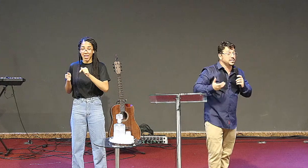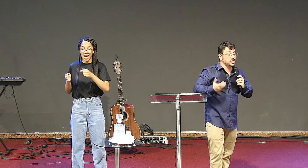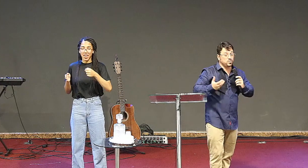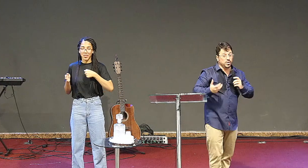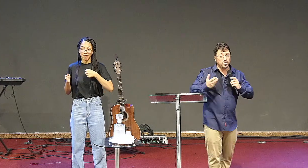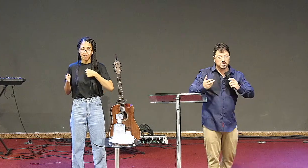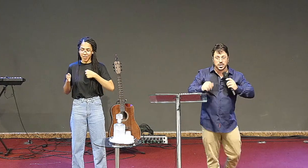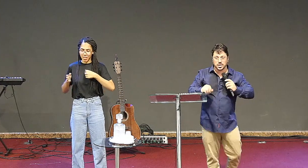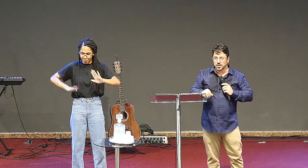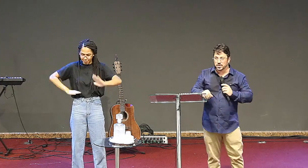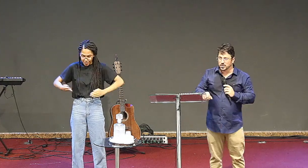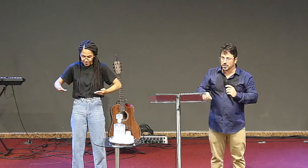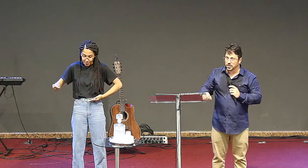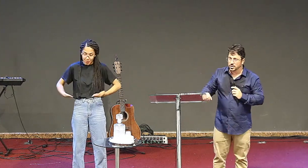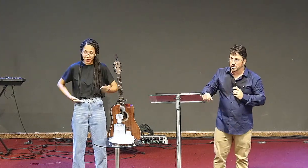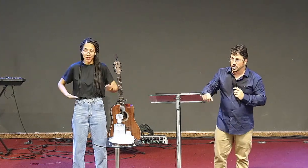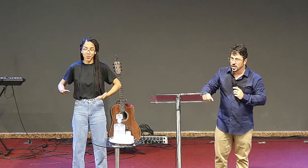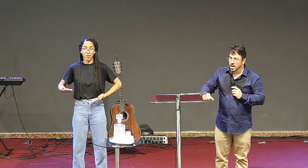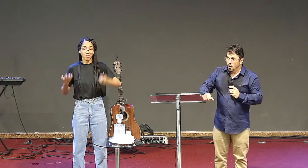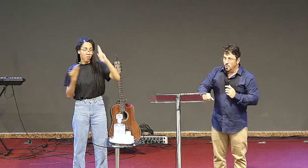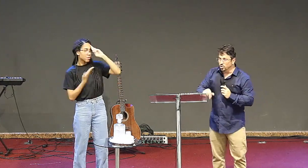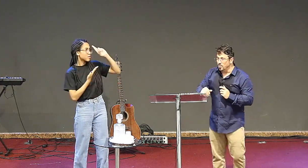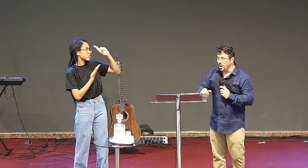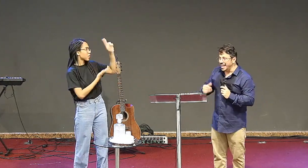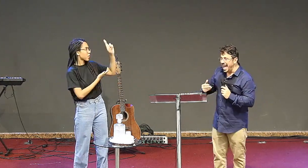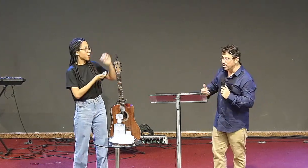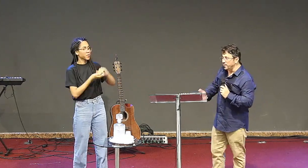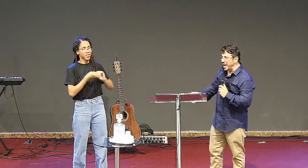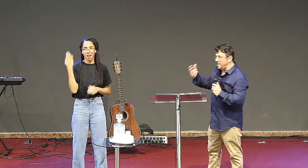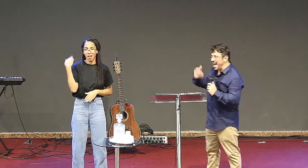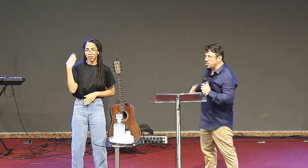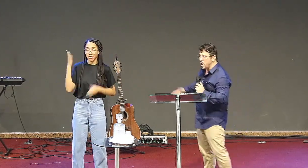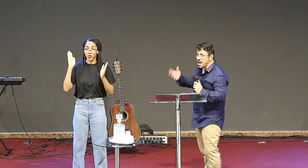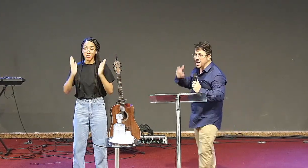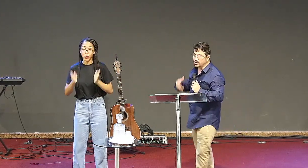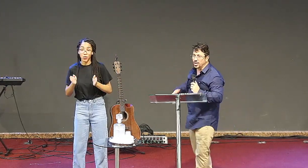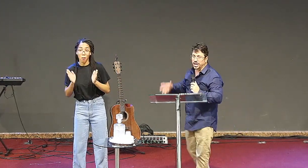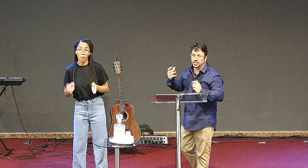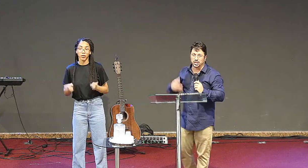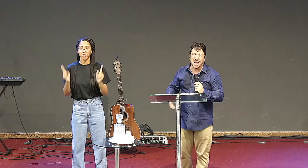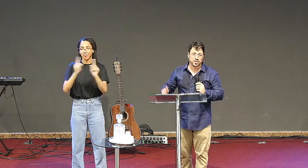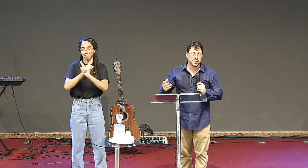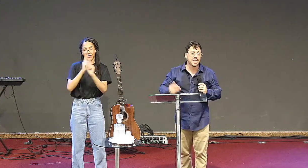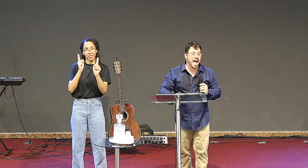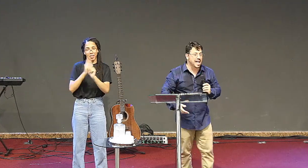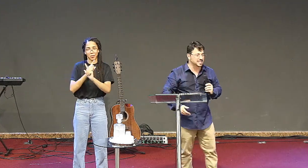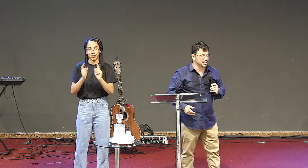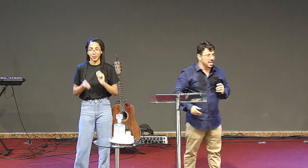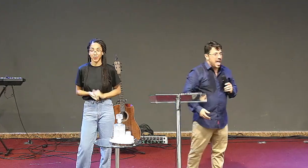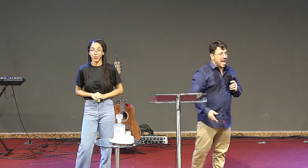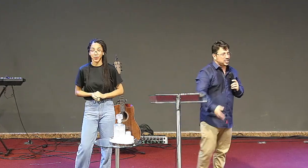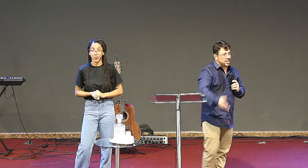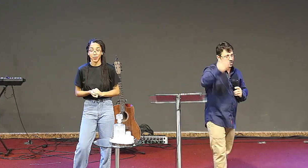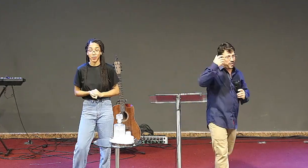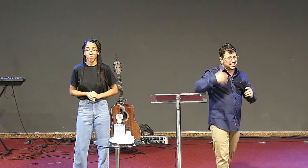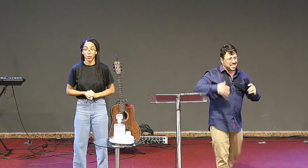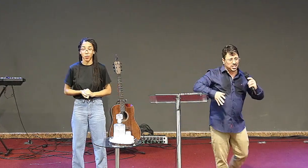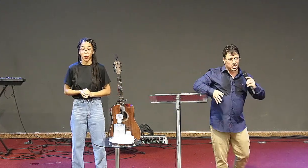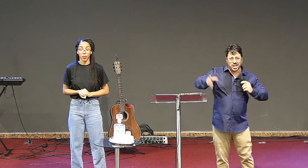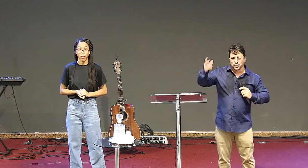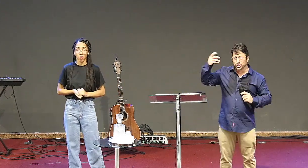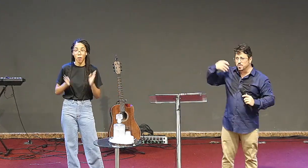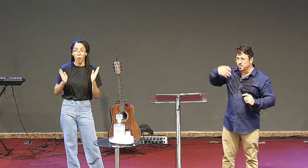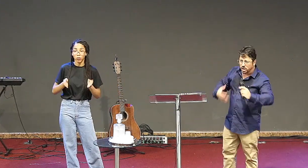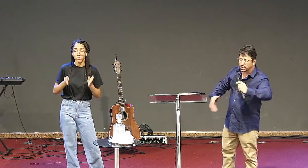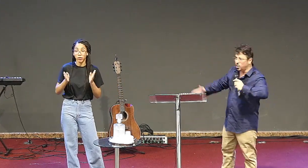mais isso em você o mundo moderno vai empaturrando a gente de atividades a gente vai se